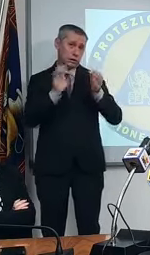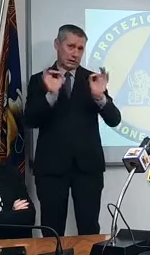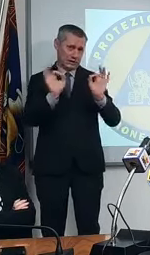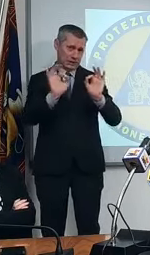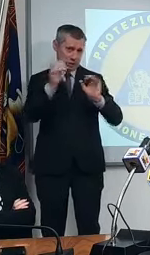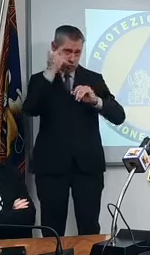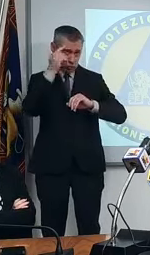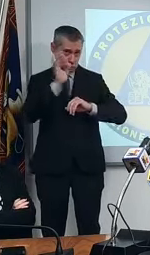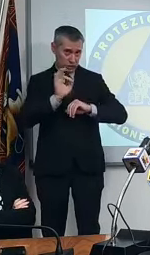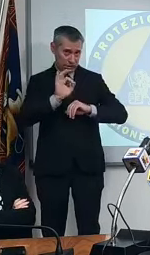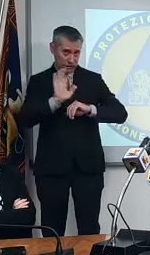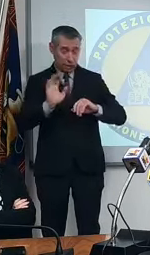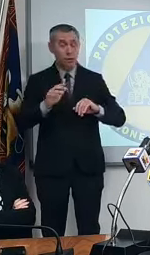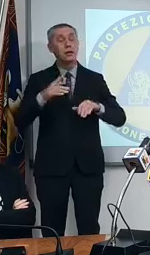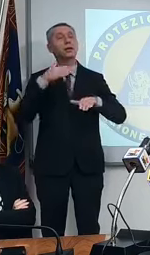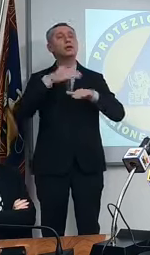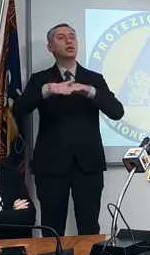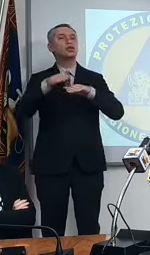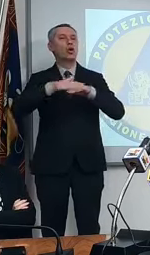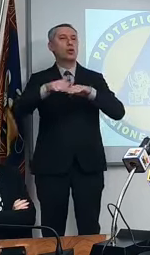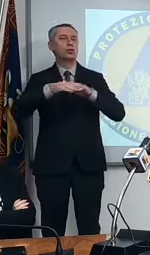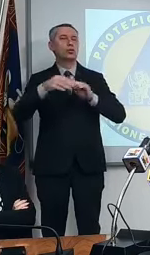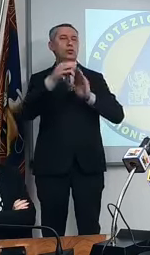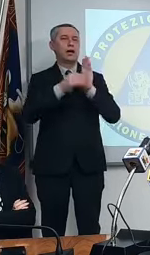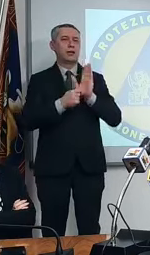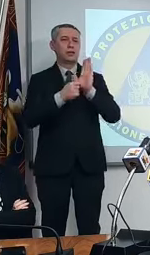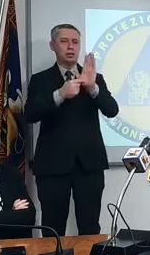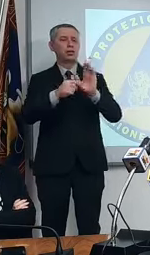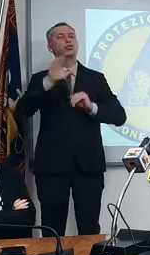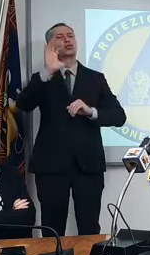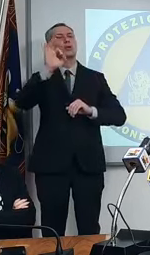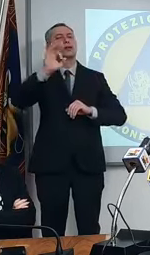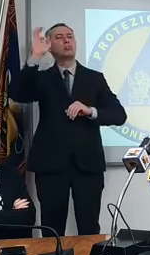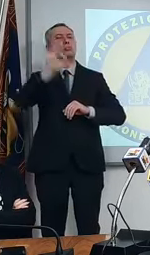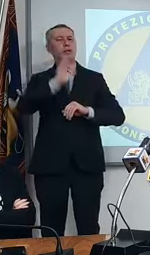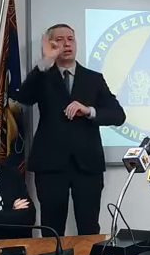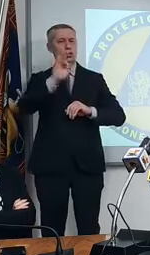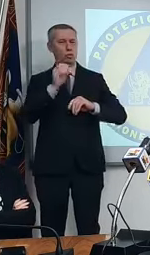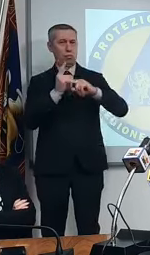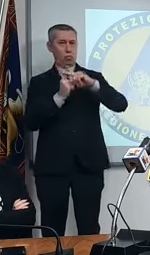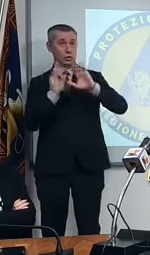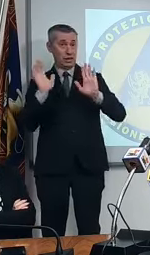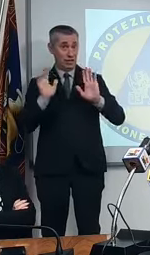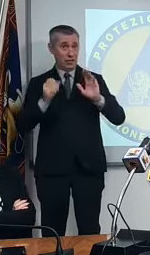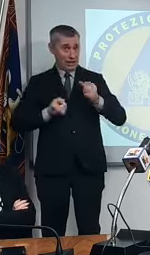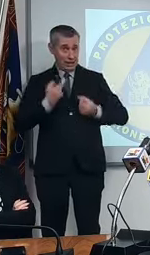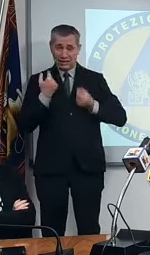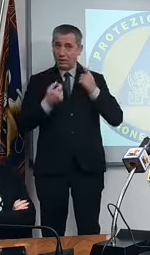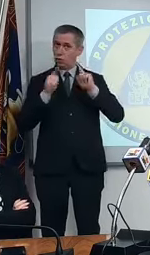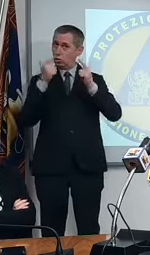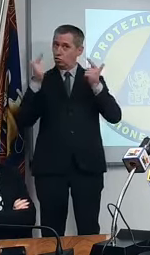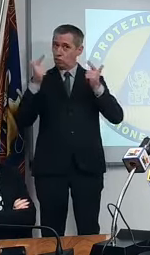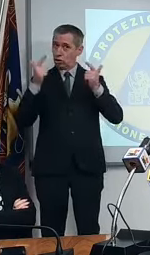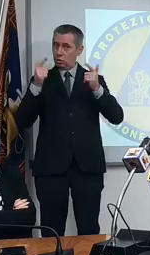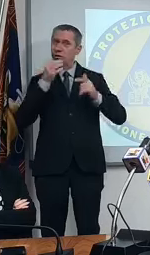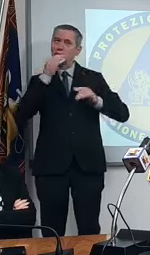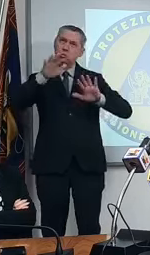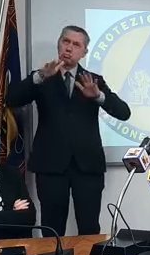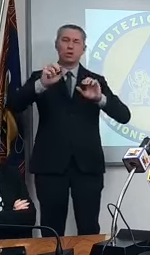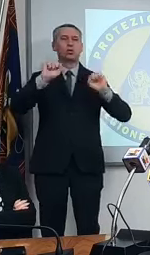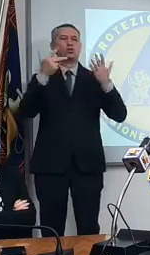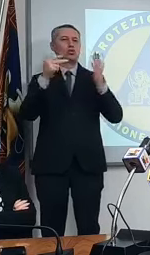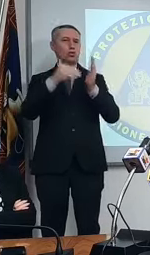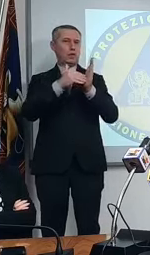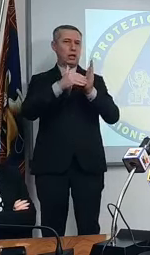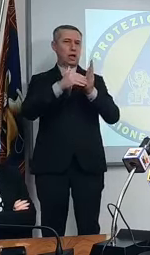che di solito i dati sono questi. Il 50% dei positivi non ha sintomi, quindi 18.000 più o meno, sono